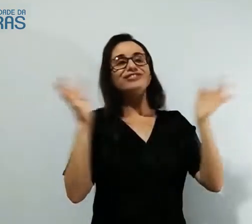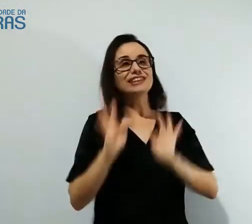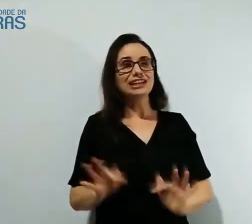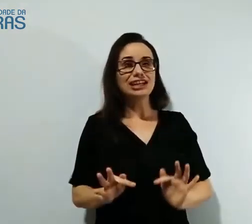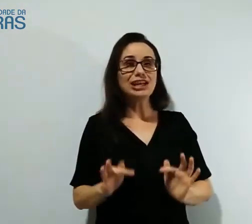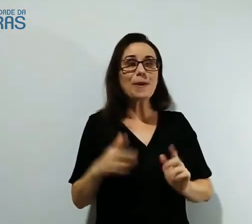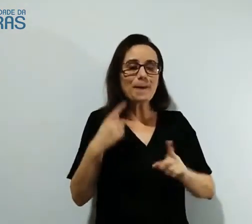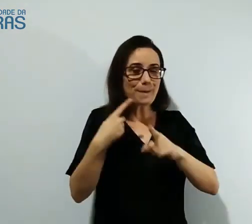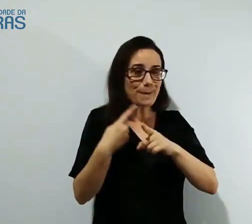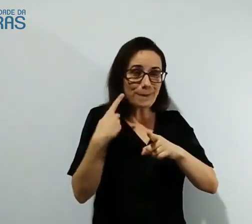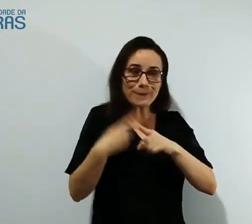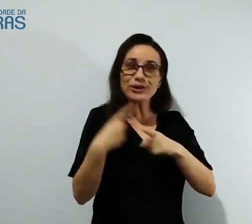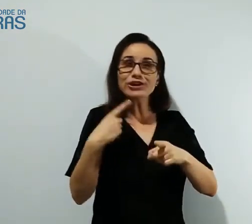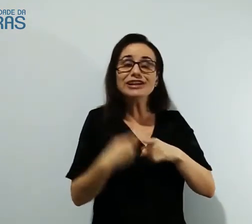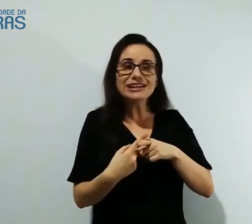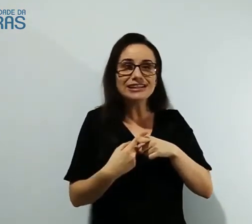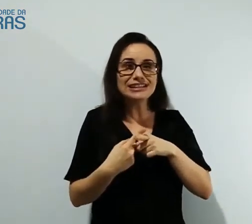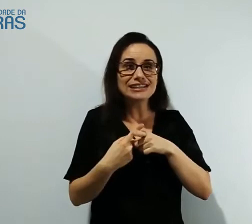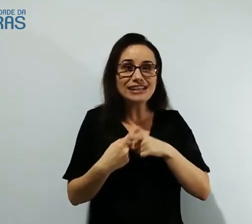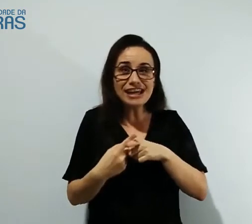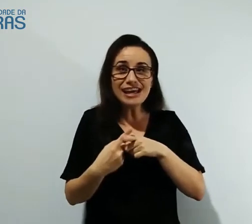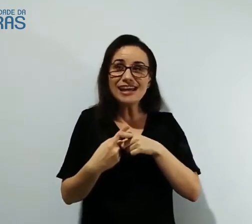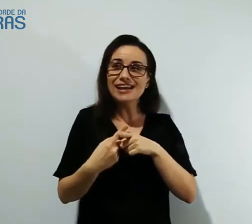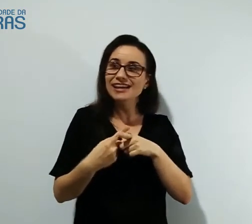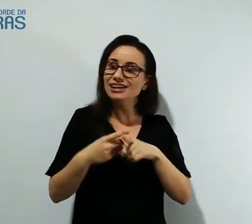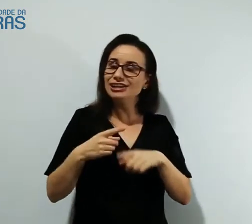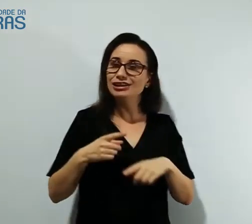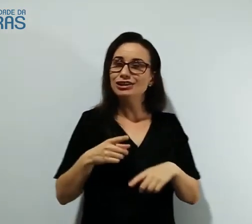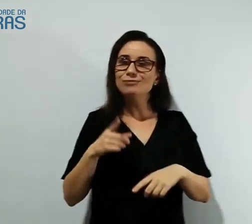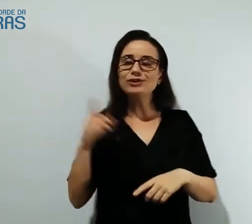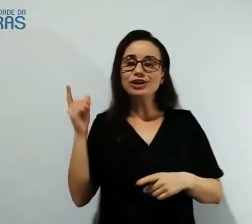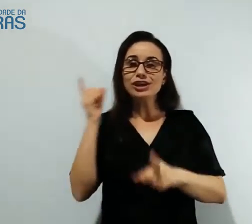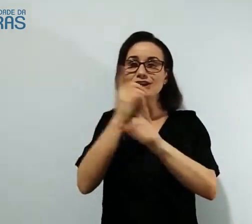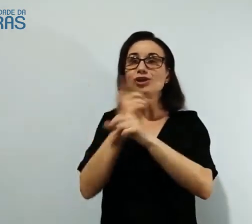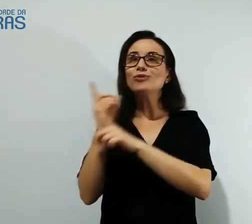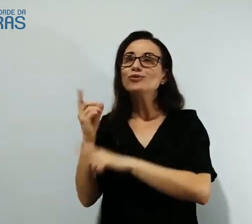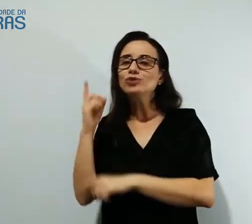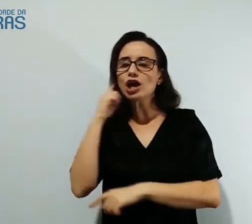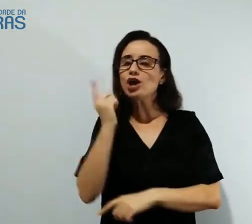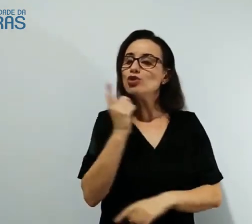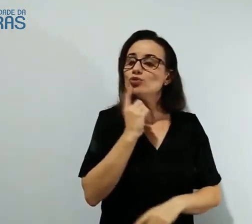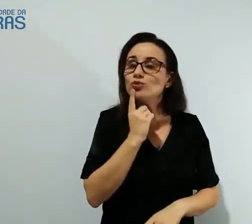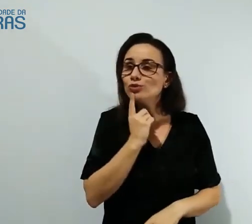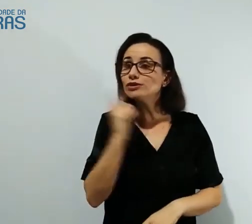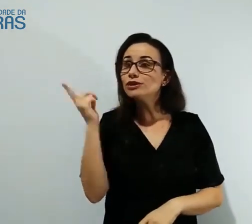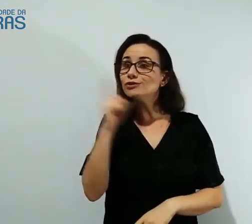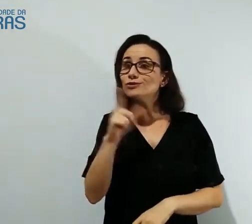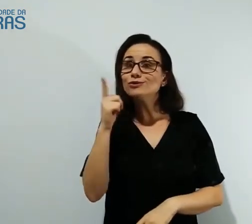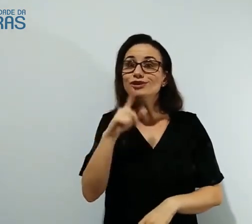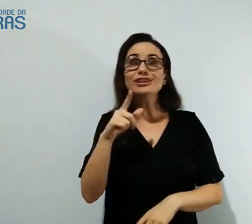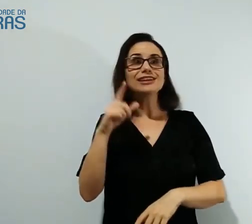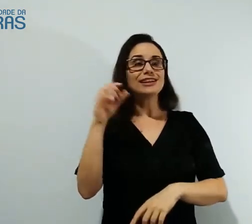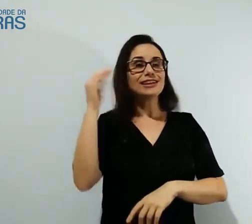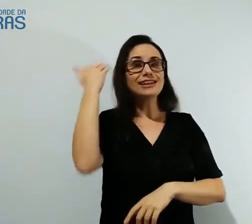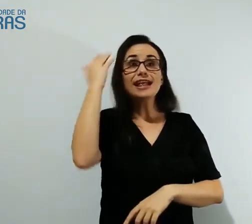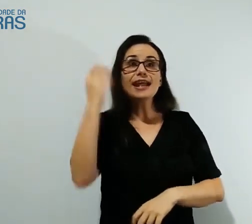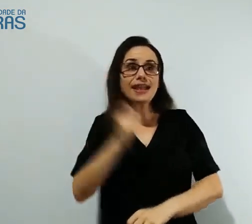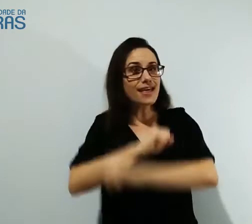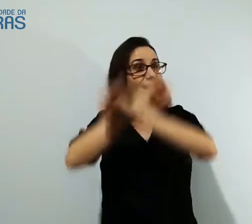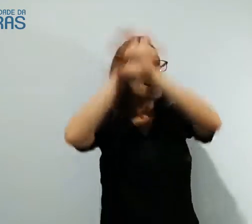eu me sinto muito feliz por causa disso. Porque eu posso encontrar os surdos. Eu consigo entender